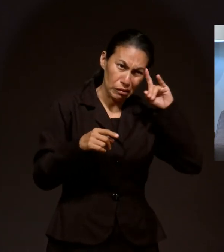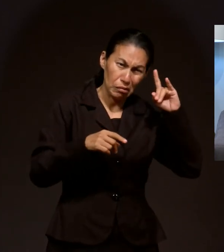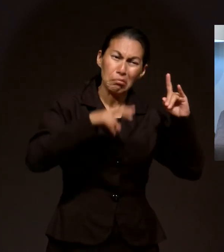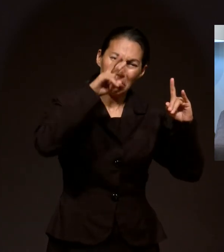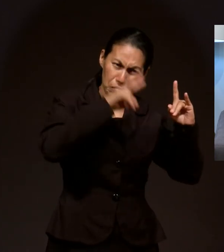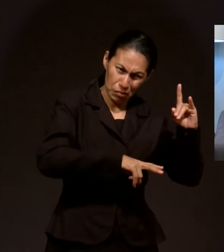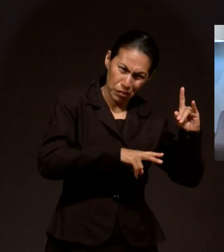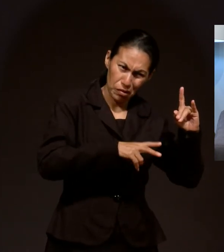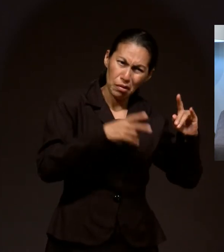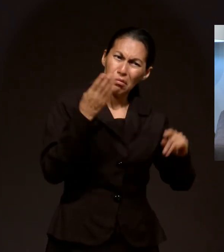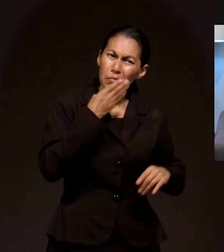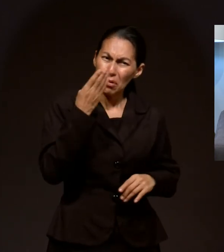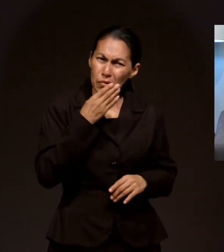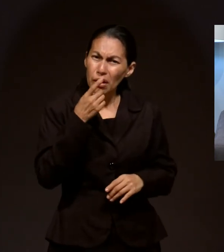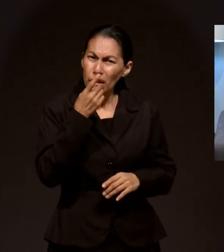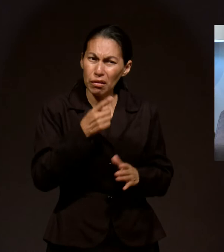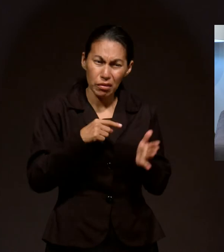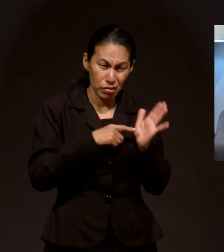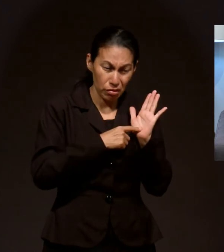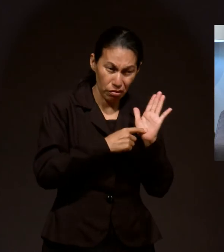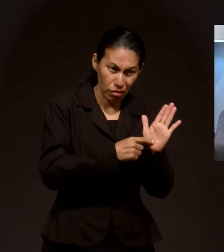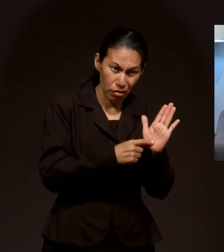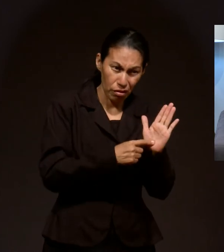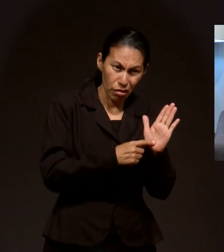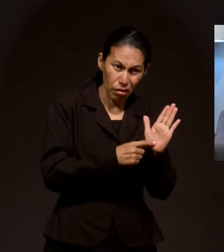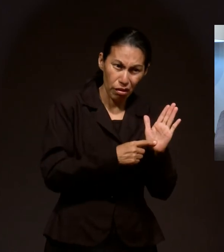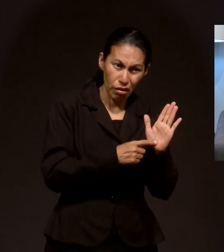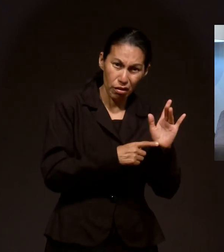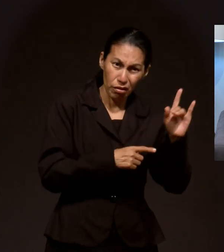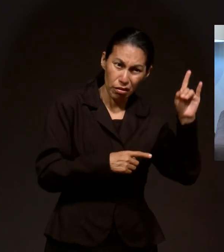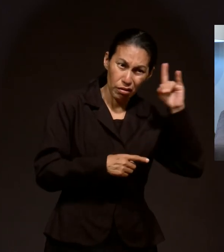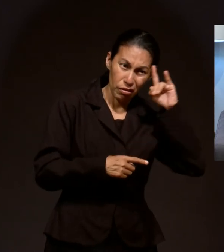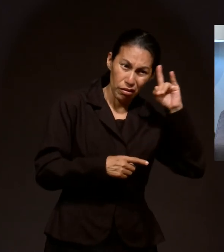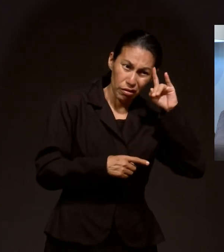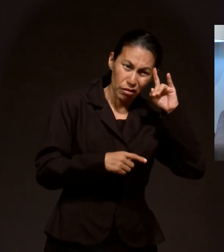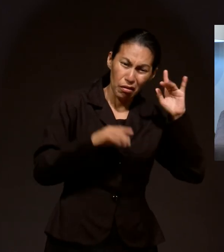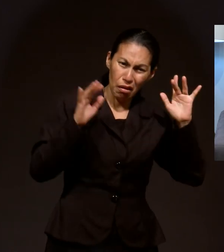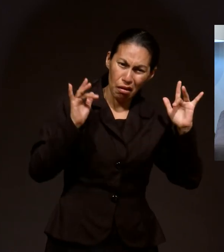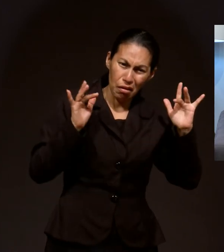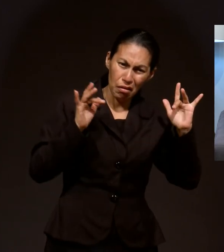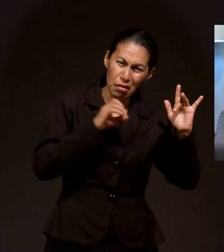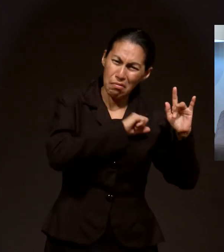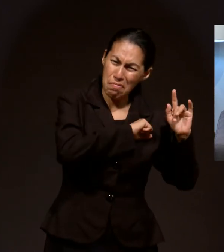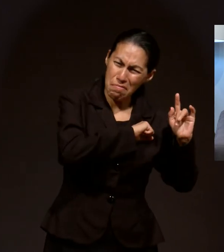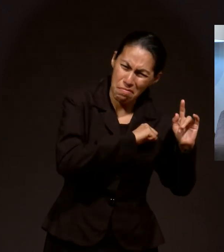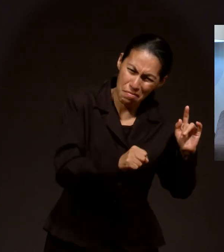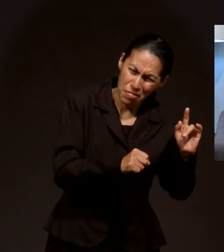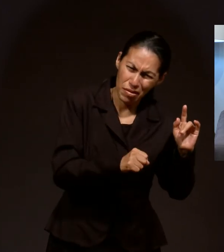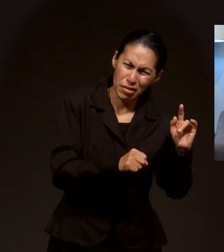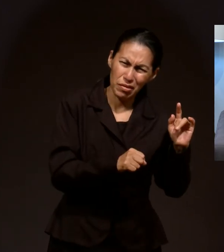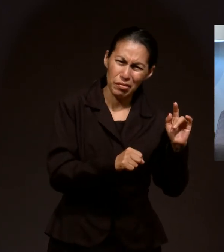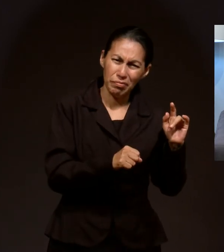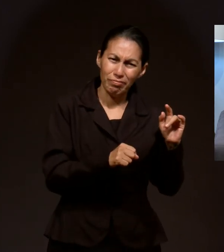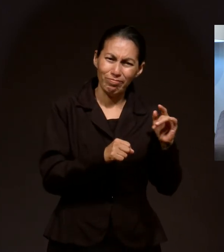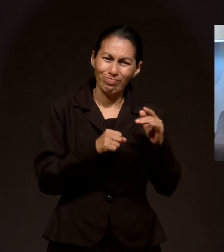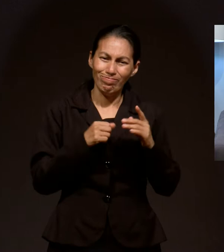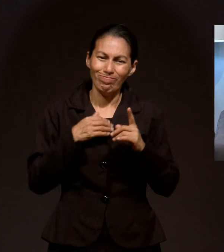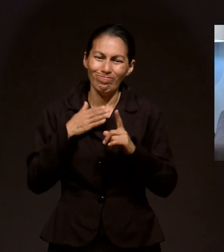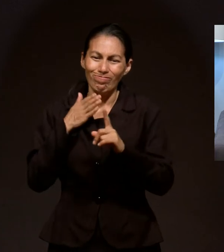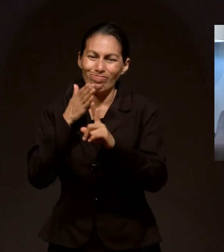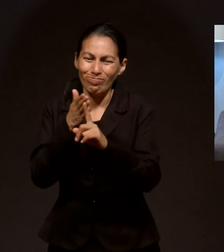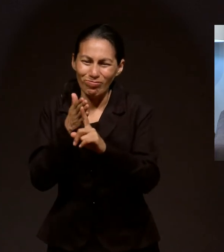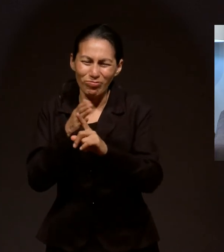relata que es un ser poderoso, angelical, pero con fines nefastos